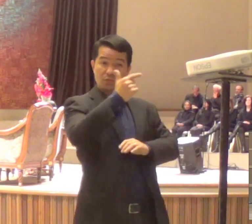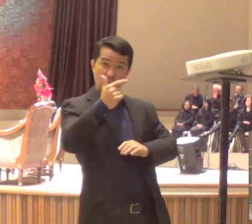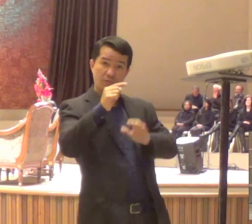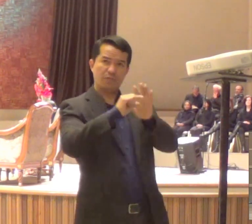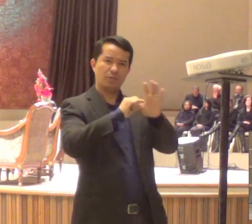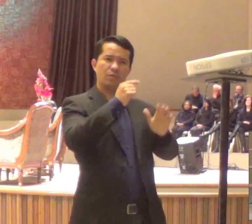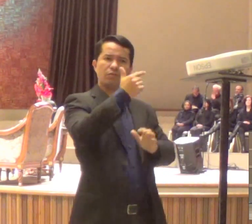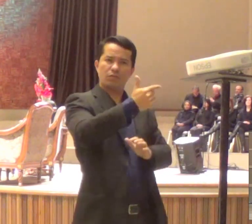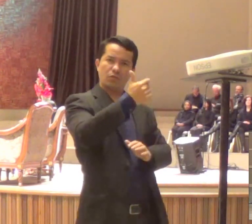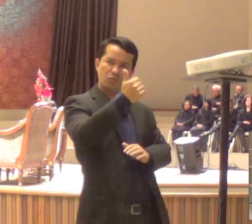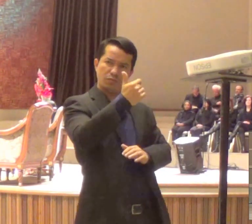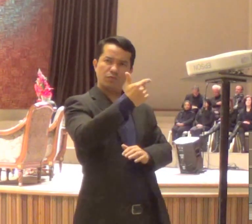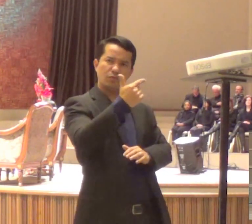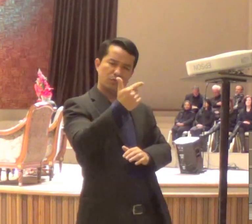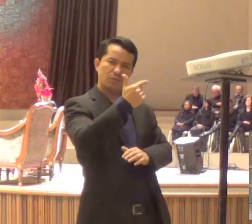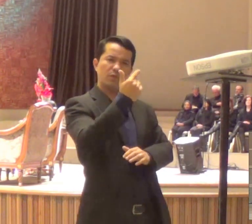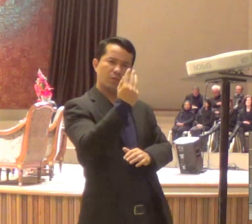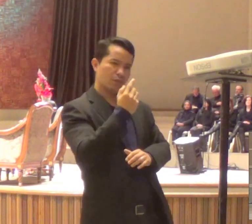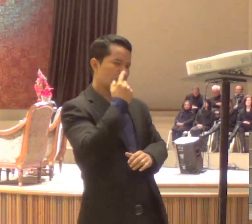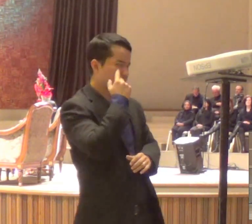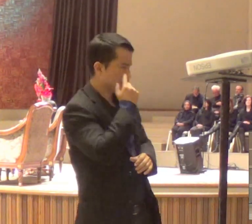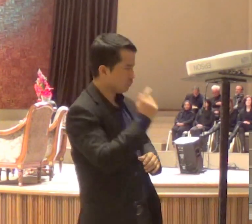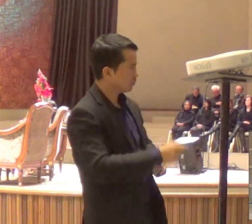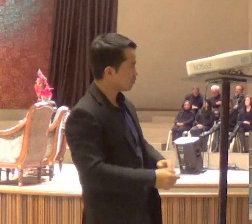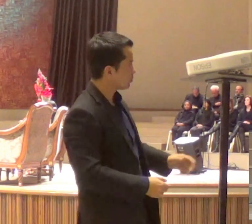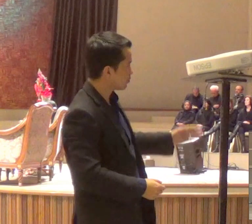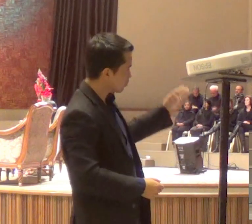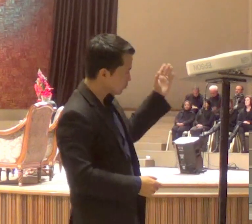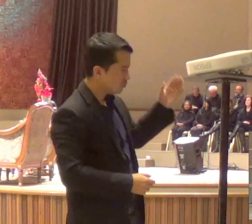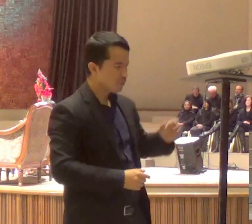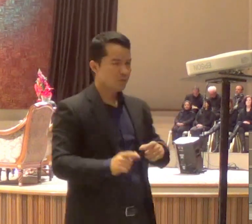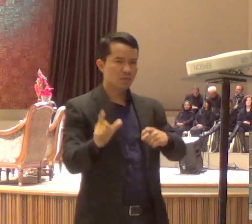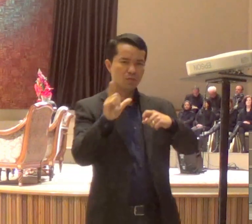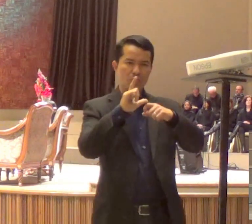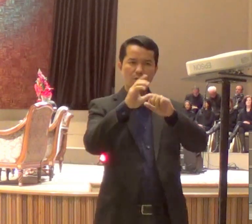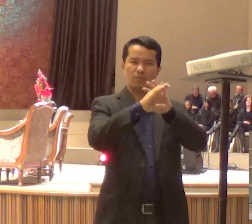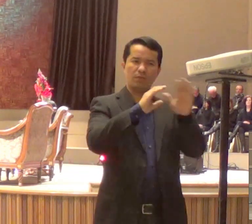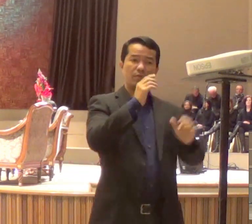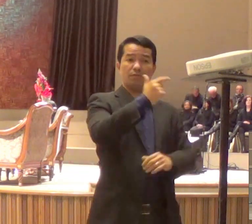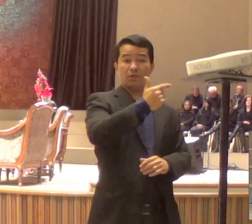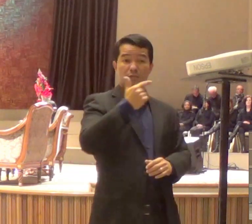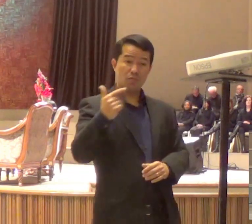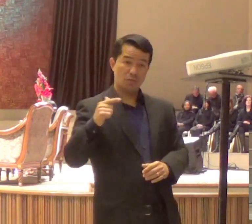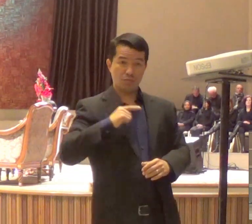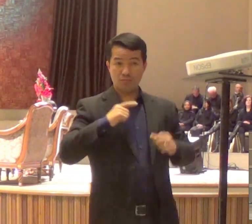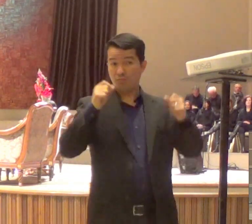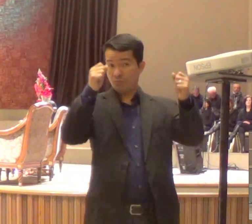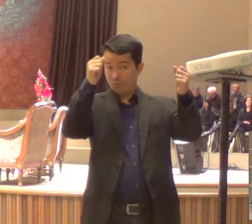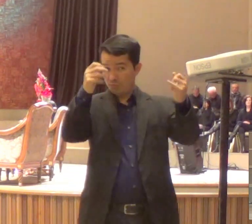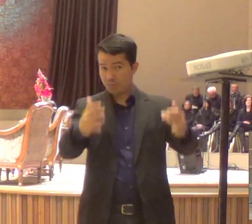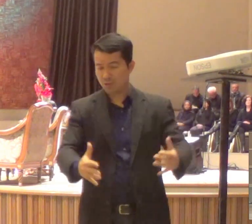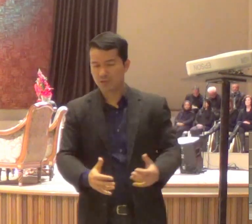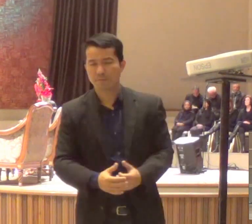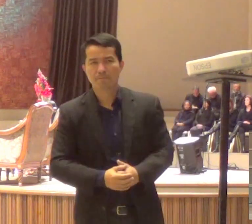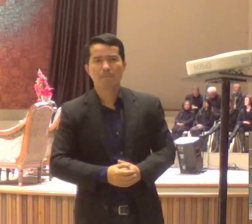23 do capítulo 22 do livro de Lucas. Então, lá,